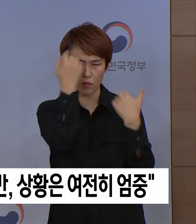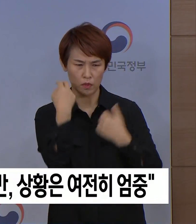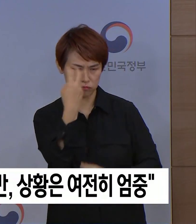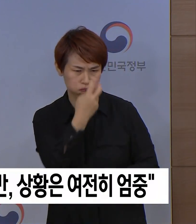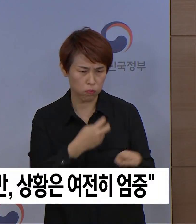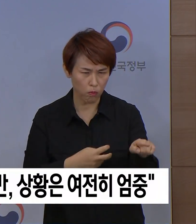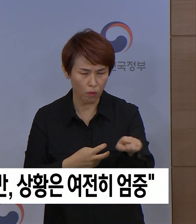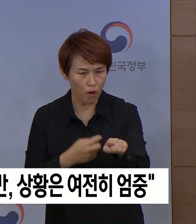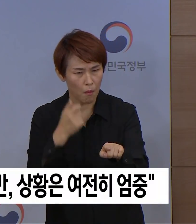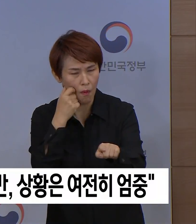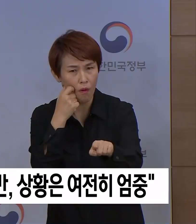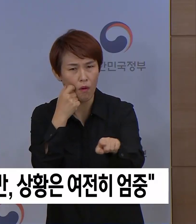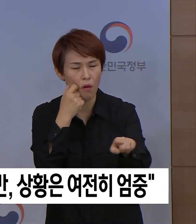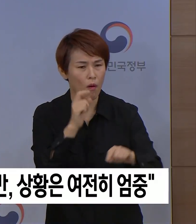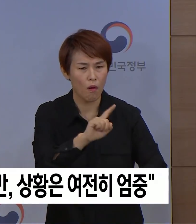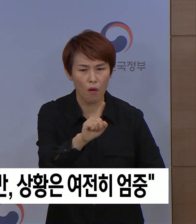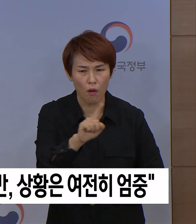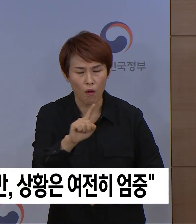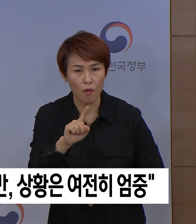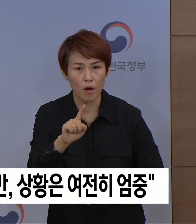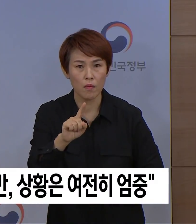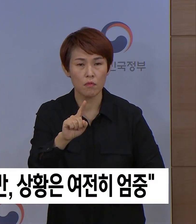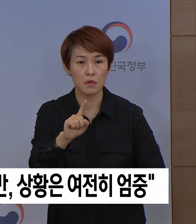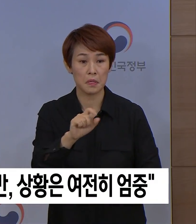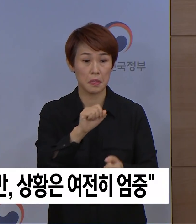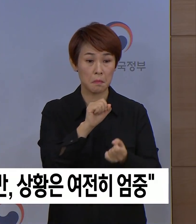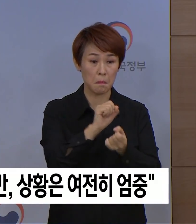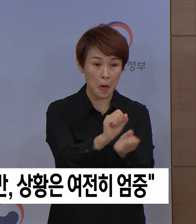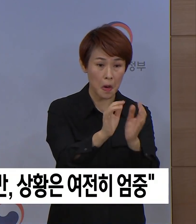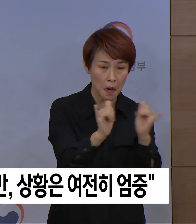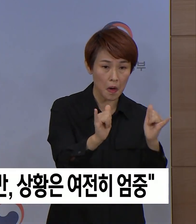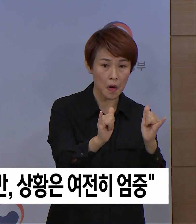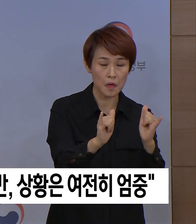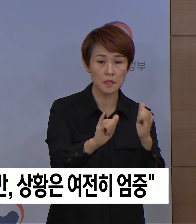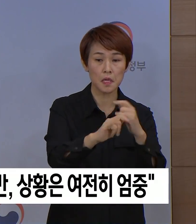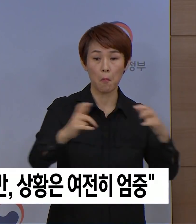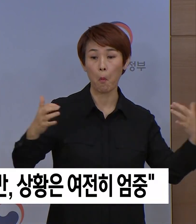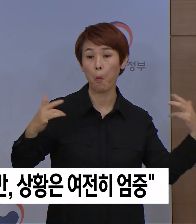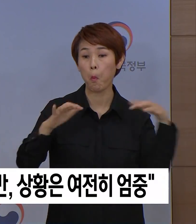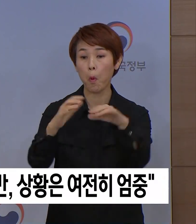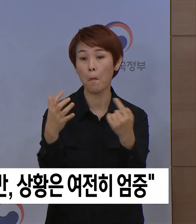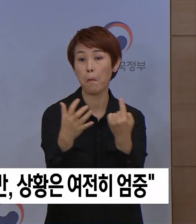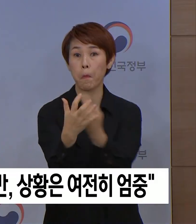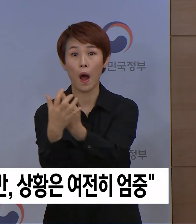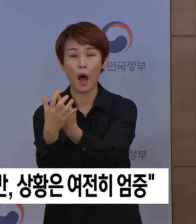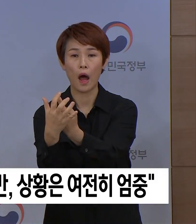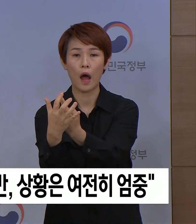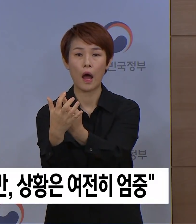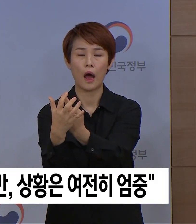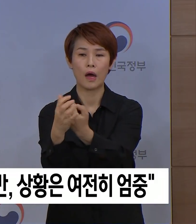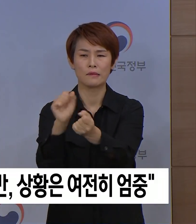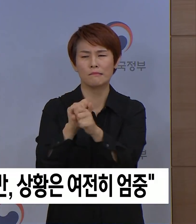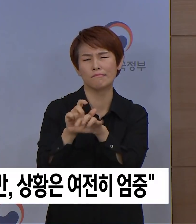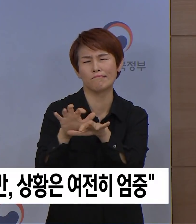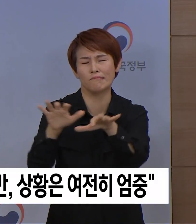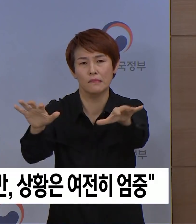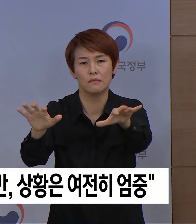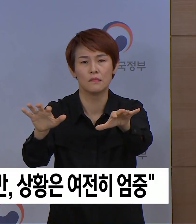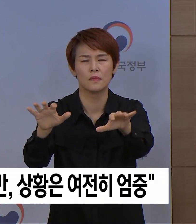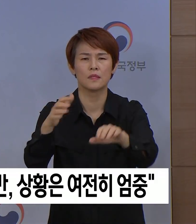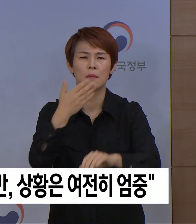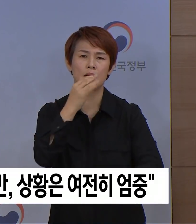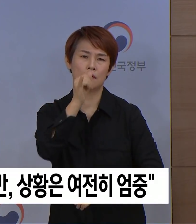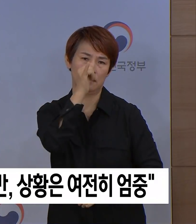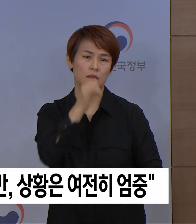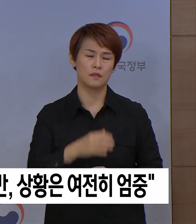혹여 일부 환자가 다중 밀집시설에서 발생하는 경우 급격한 환자 증가가 약이 될 가능성도